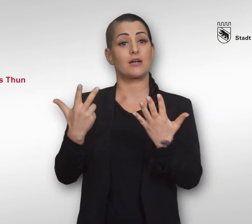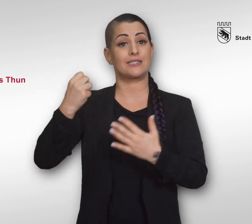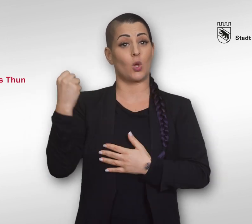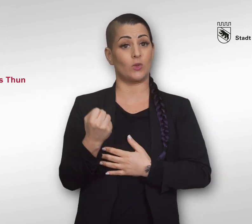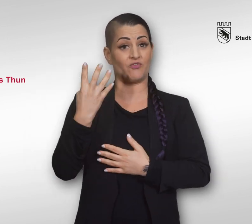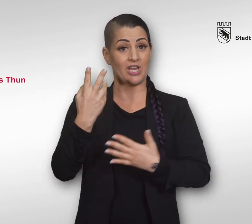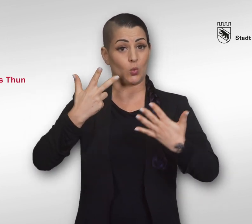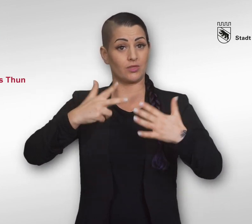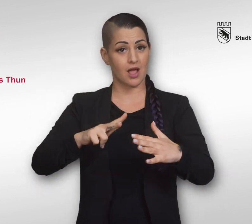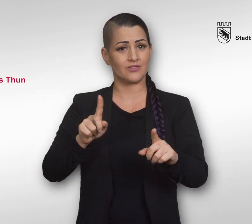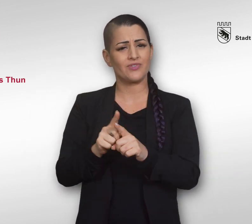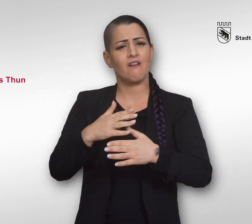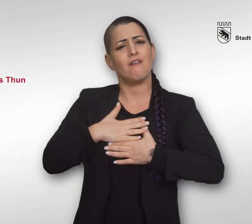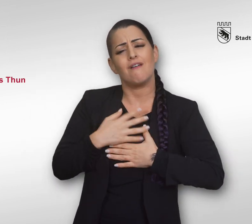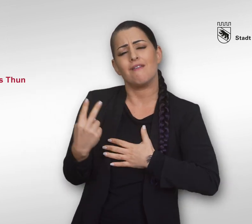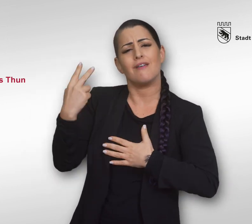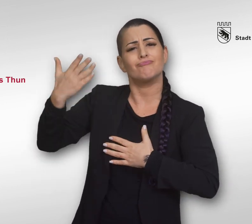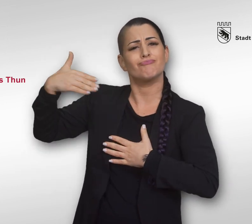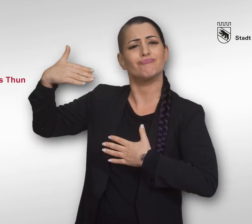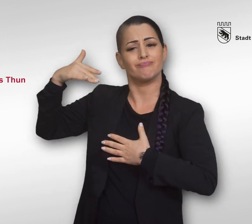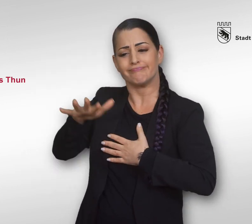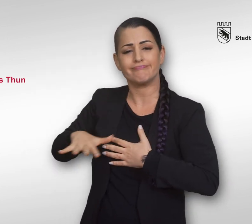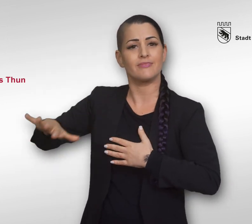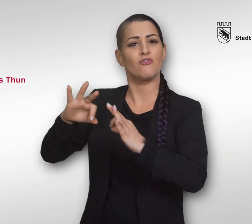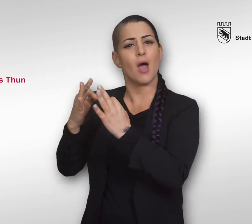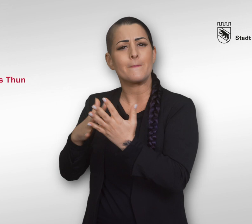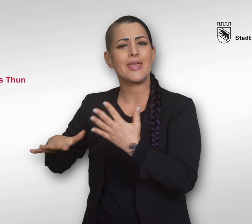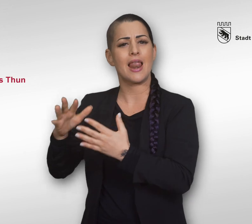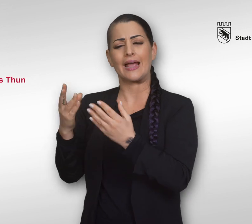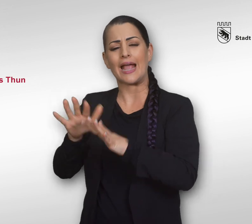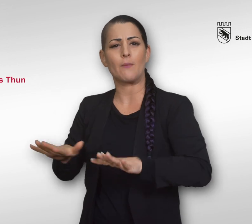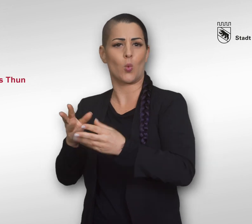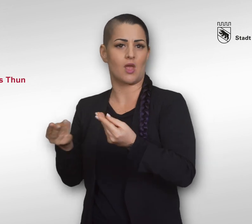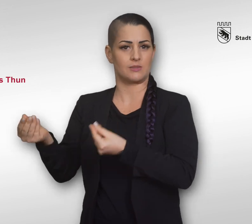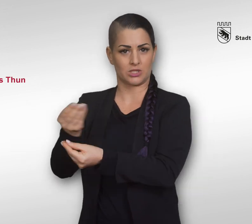1884 in nostalgischem Rahmen eine familiäre und gemütliche Atmosphäre.